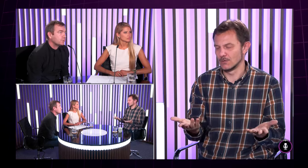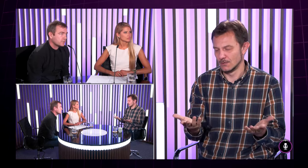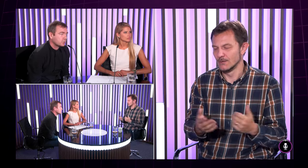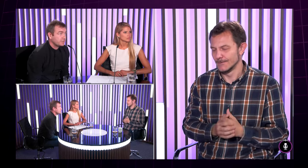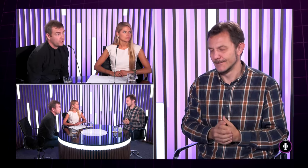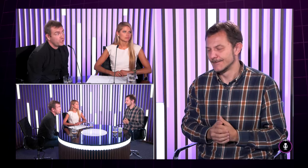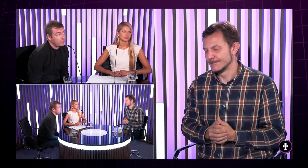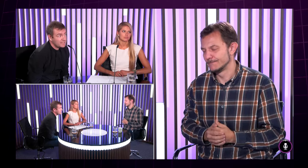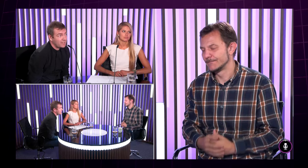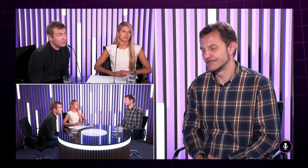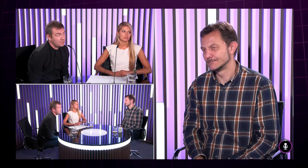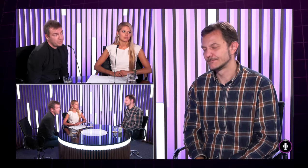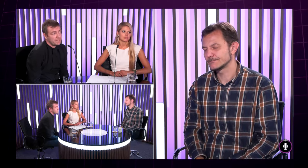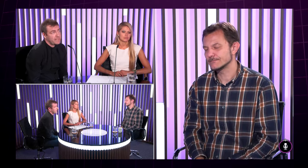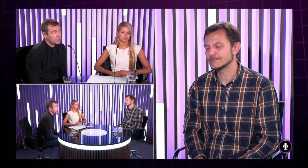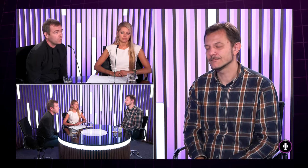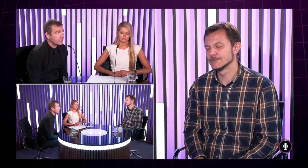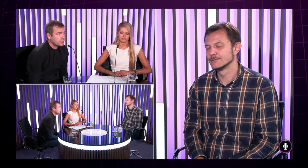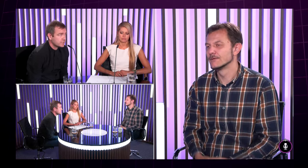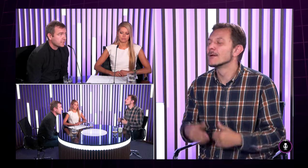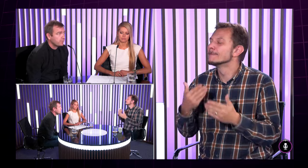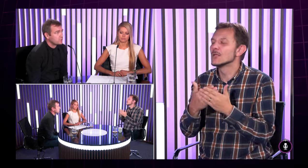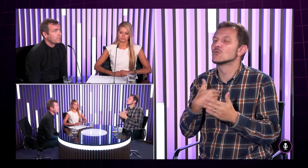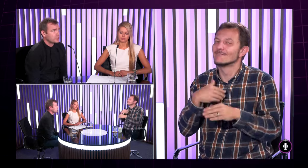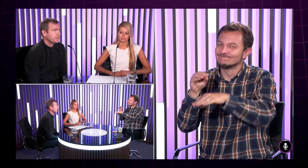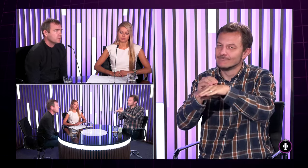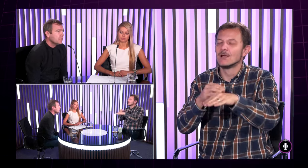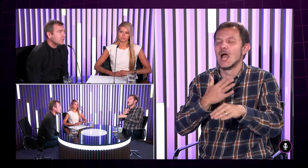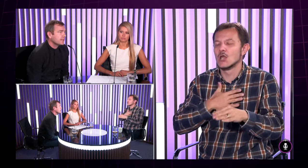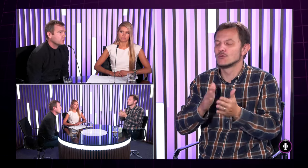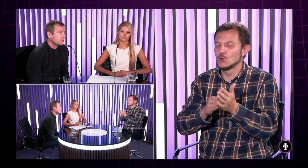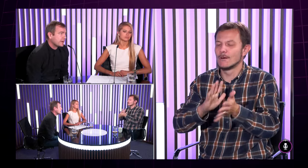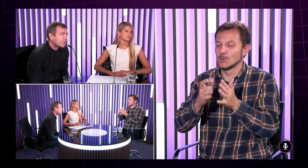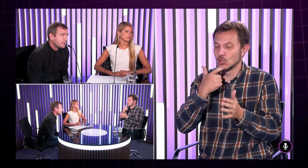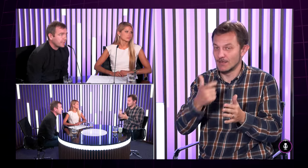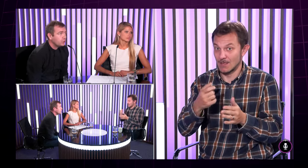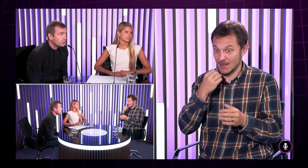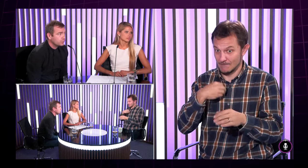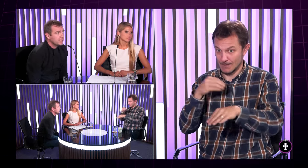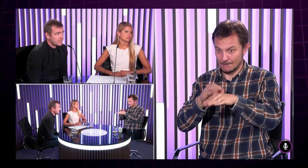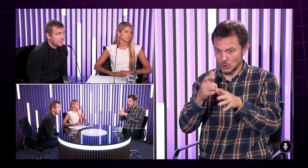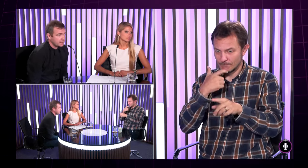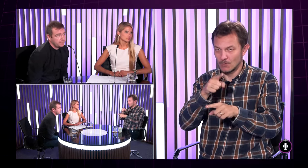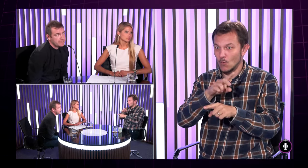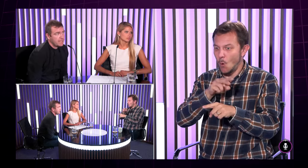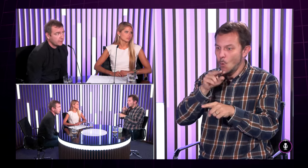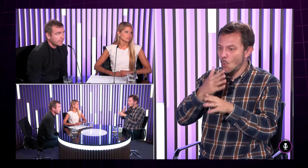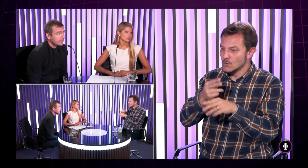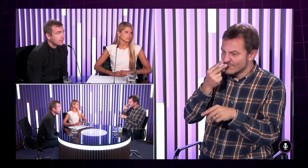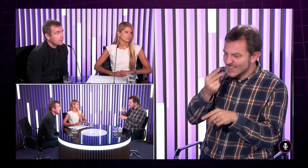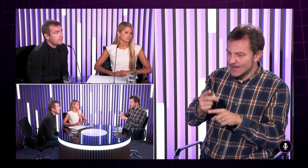ako potom sa môže myslať že je ako medzinárodný komunikačný systém tá posunková reč preto ja odporúčam ako keby nejaký dohodnutý jazyk